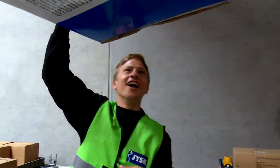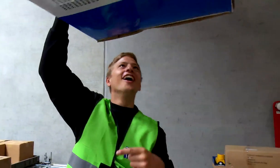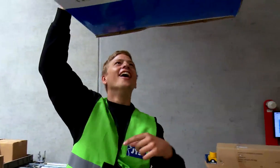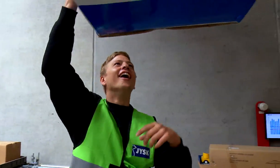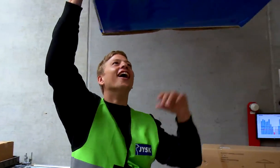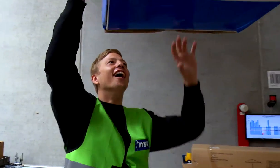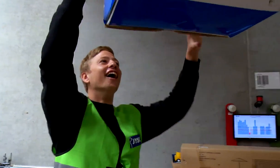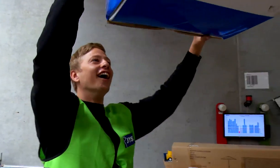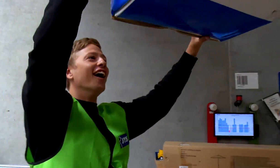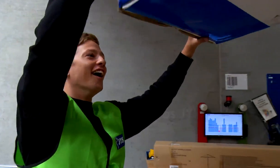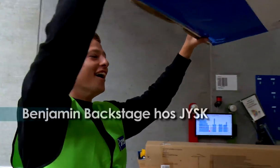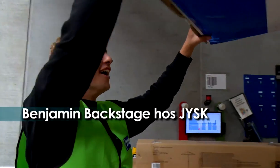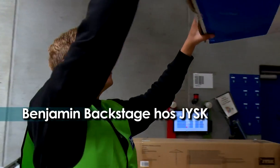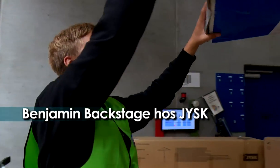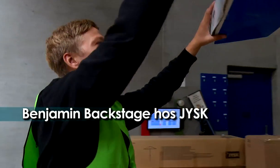Åh, smart.